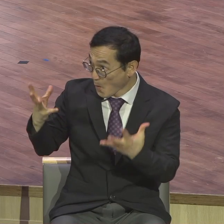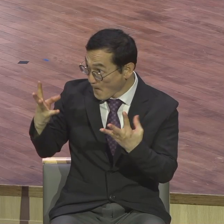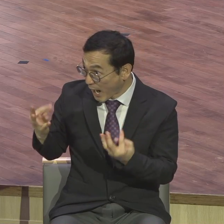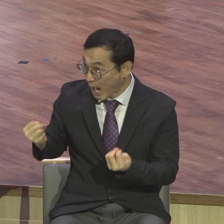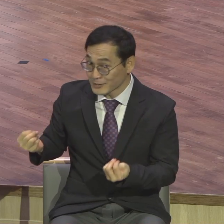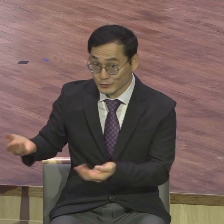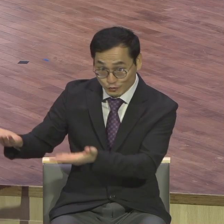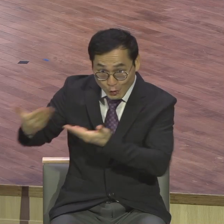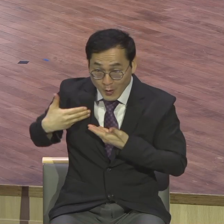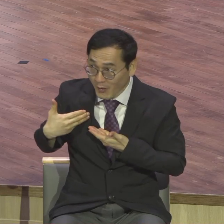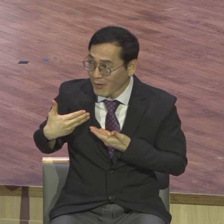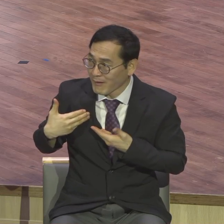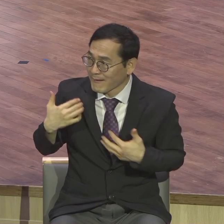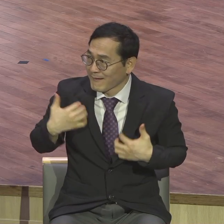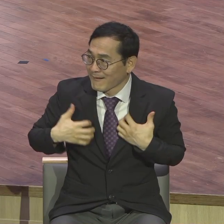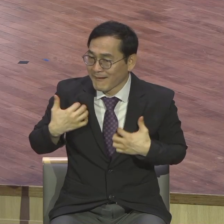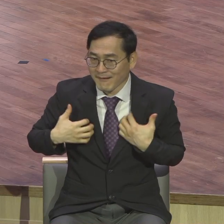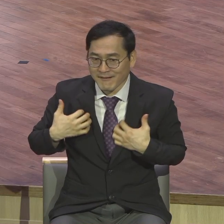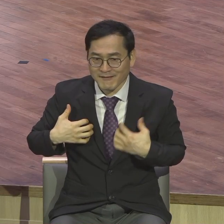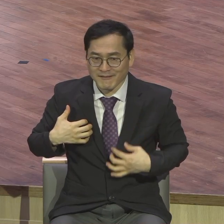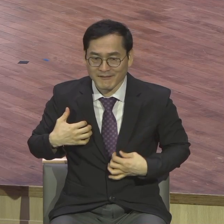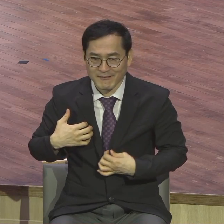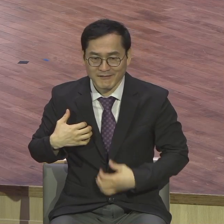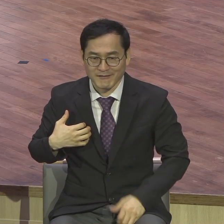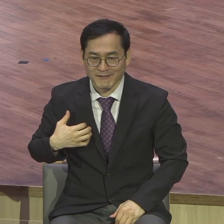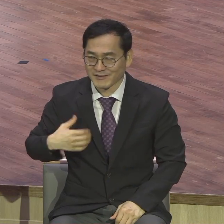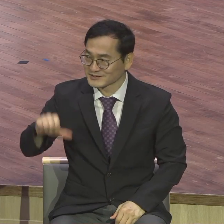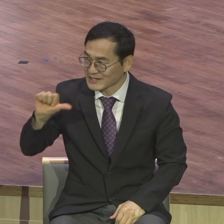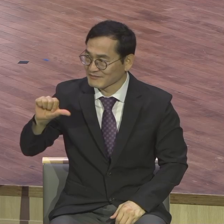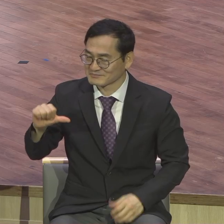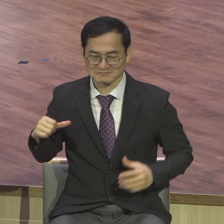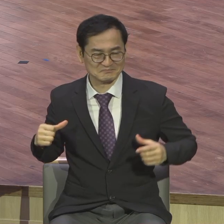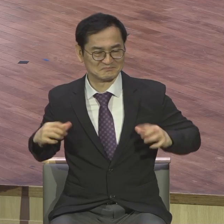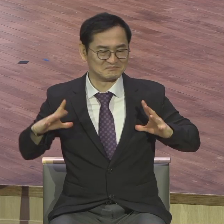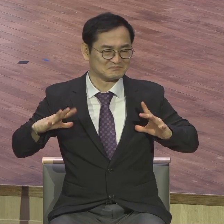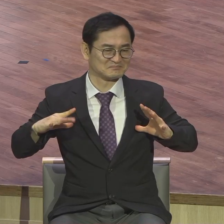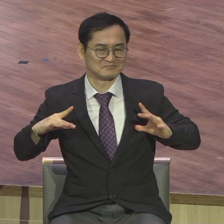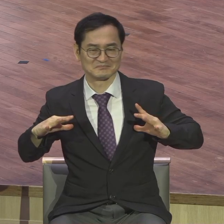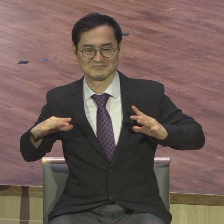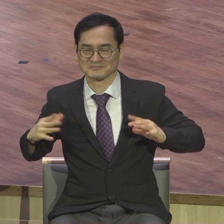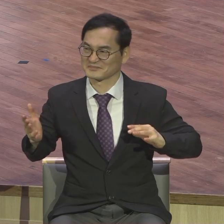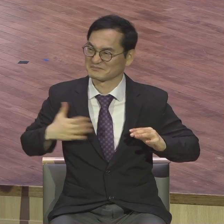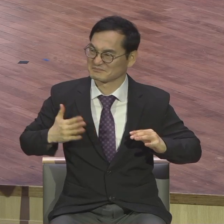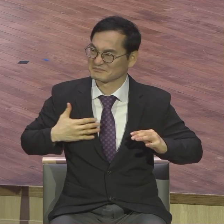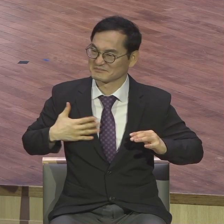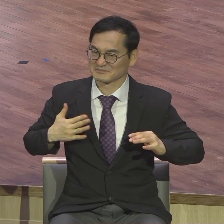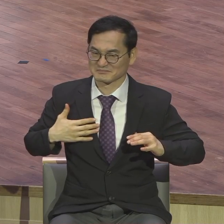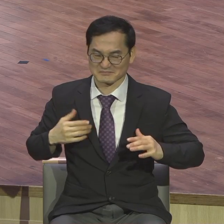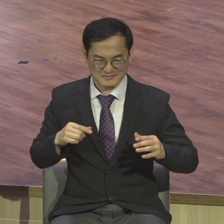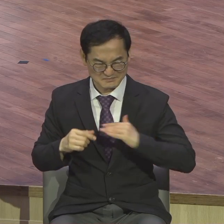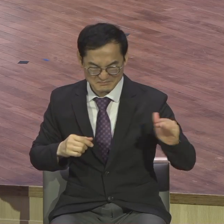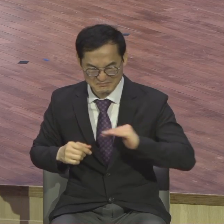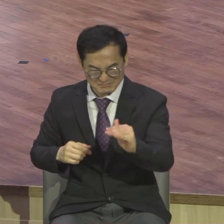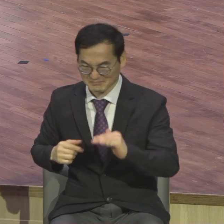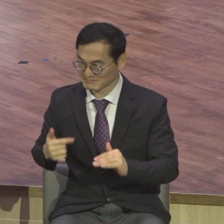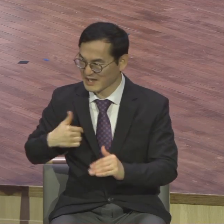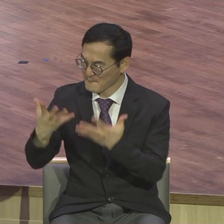달란트 받은 사람이 최고로 인정받은 사람이다 라고 그렇게